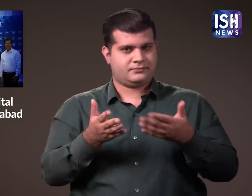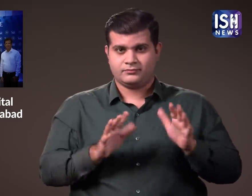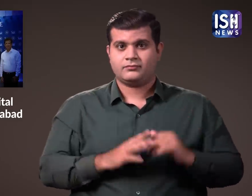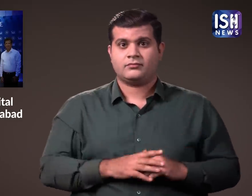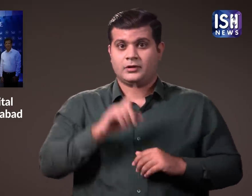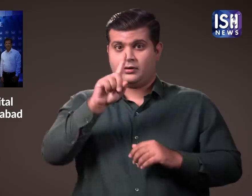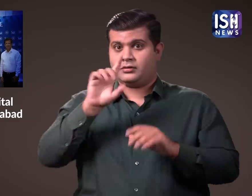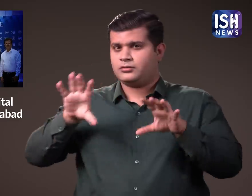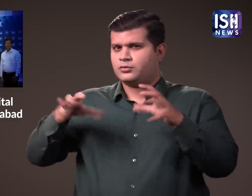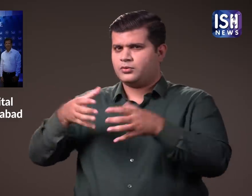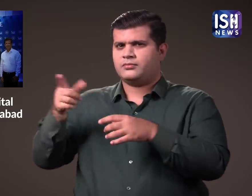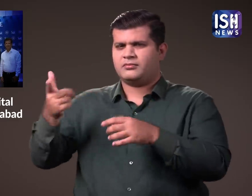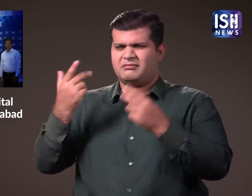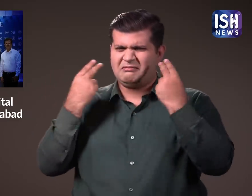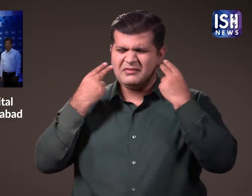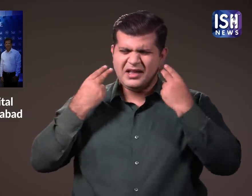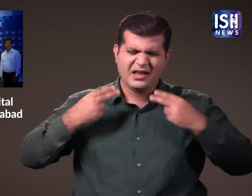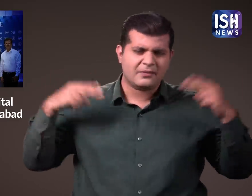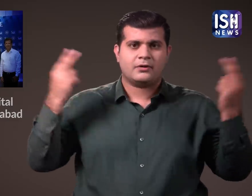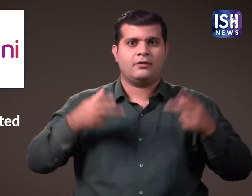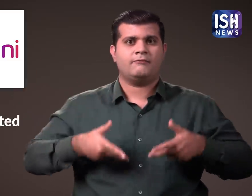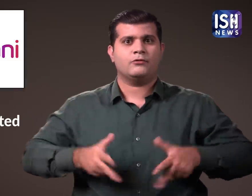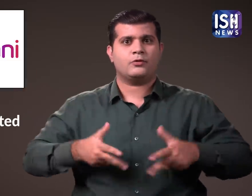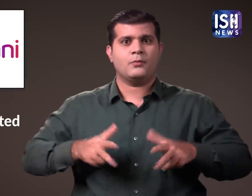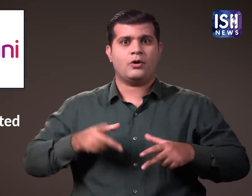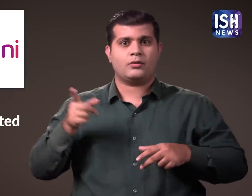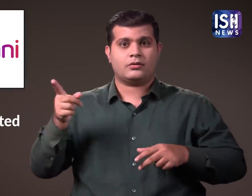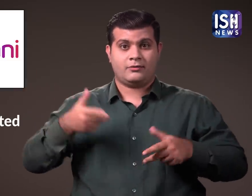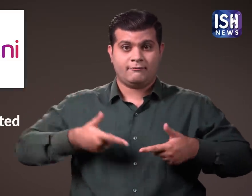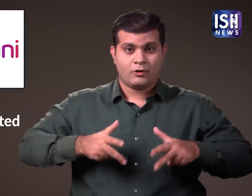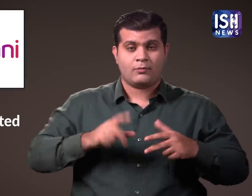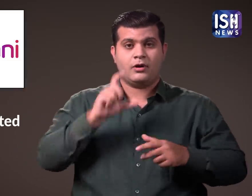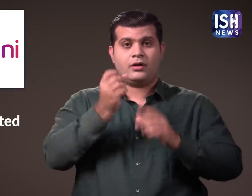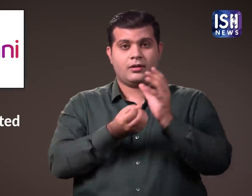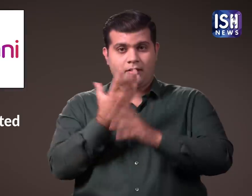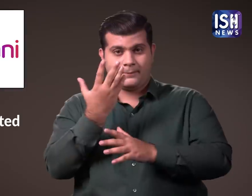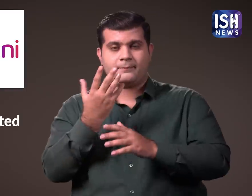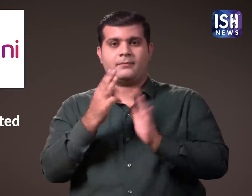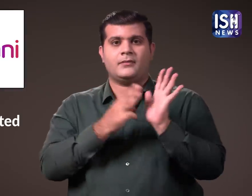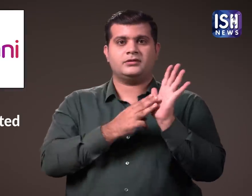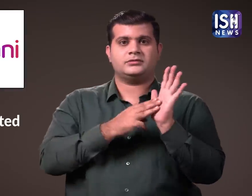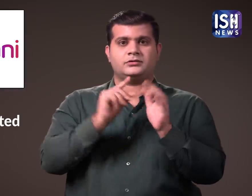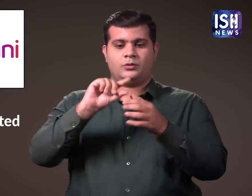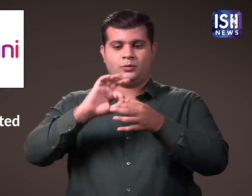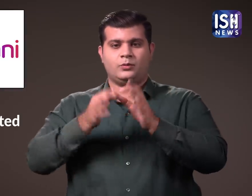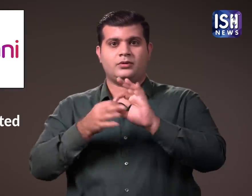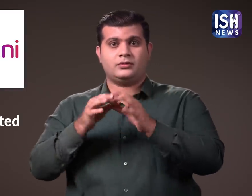फुटबॉल क्लब मैंचेस्टर युनाइटेड और अडानी ग्रूप ने भी दुबाई में इसके लिए बोली लगाई थी.